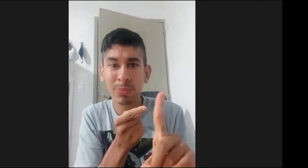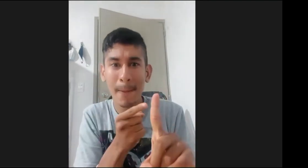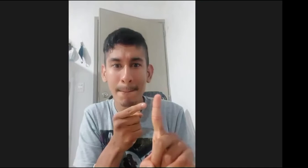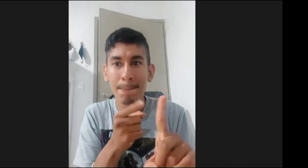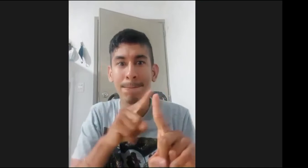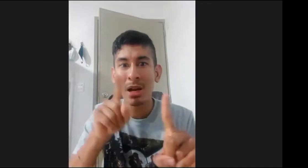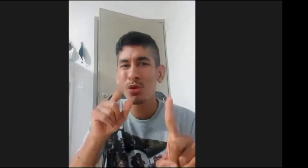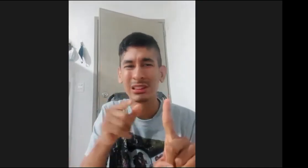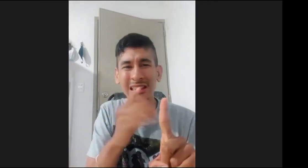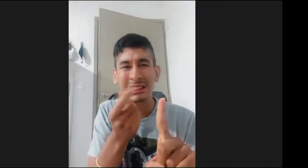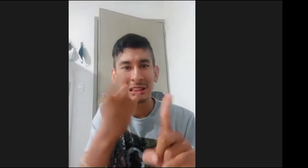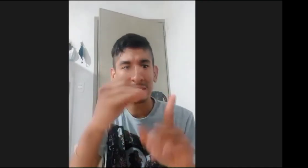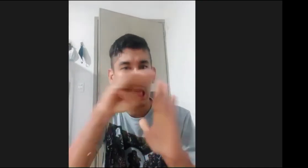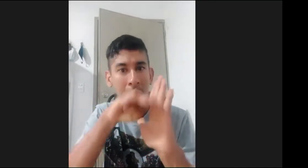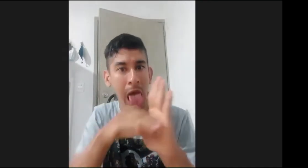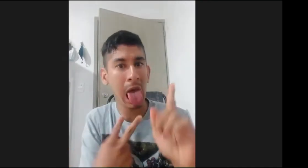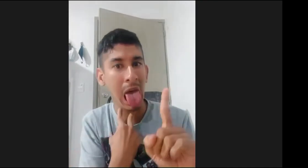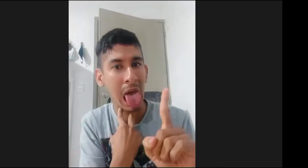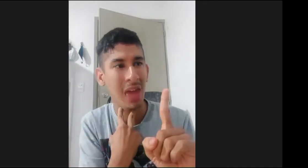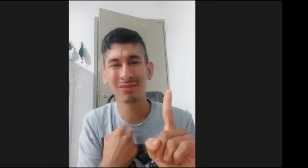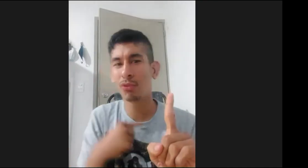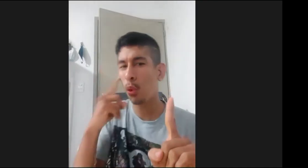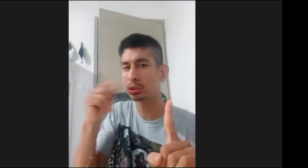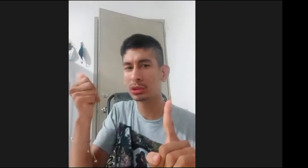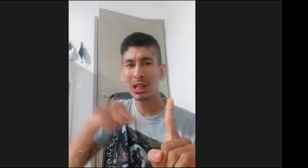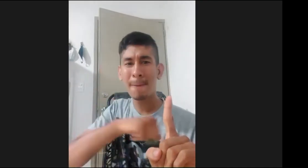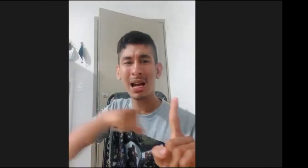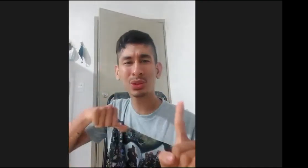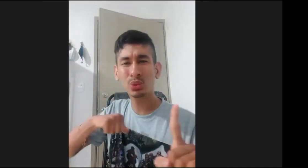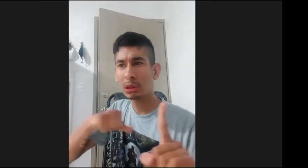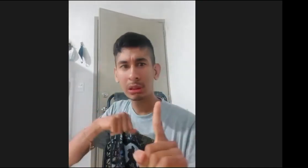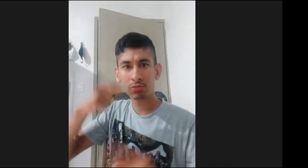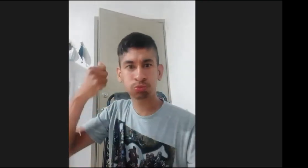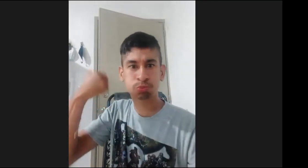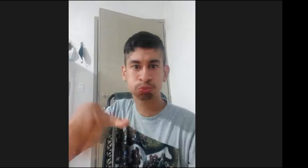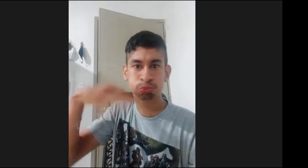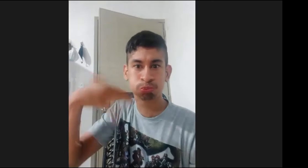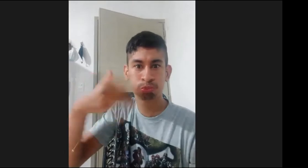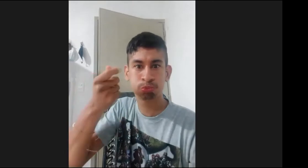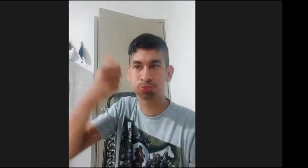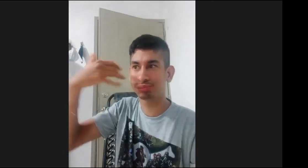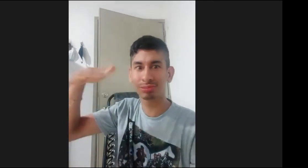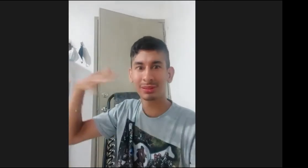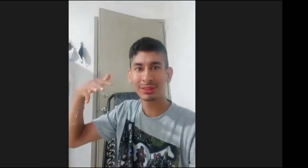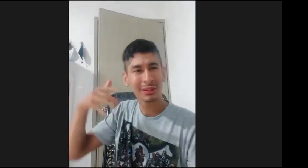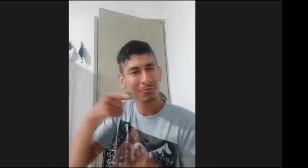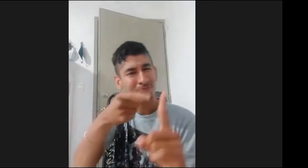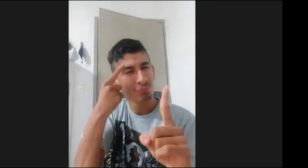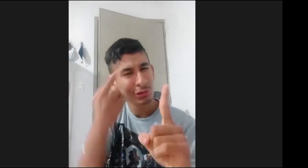carrera y tengo como objetivo pues poder estudiar y hacer la carrera sin embargo en vista de las políticas y el difícil